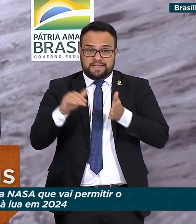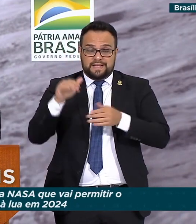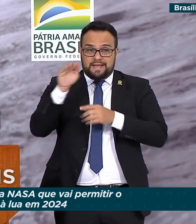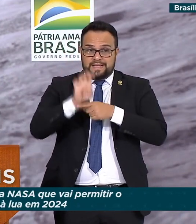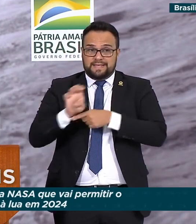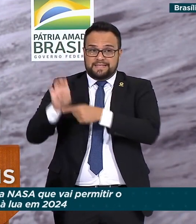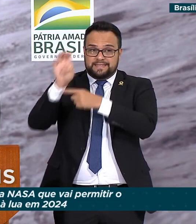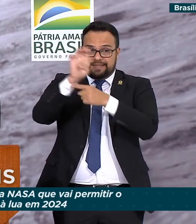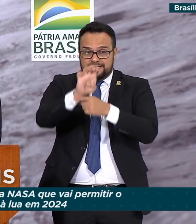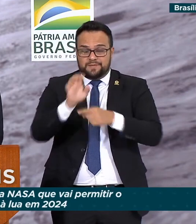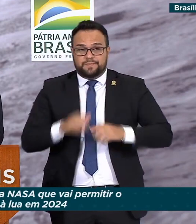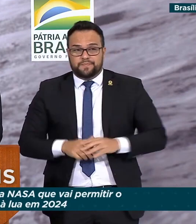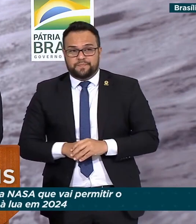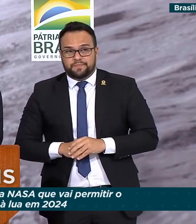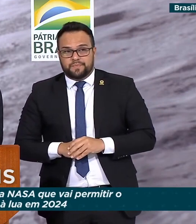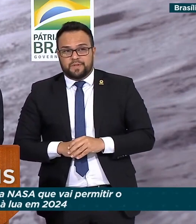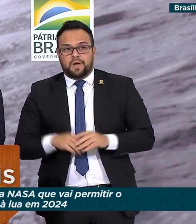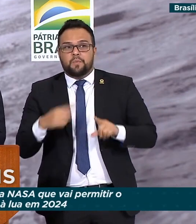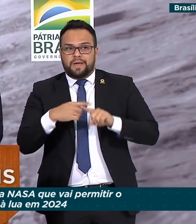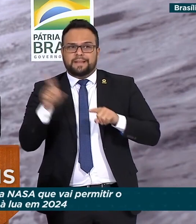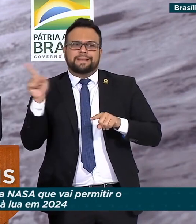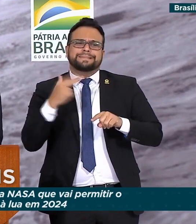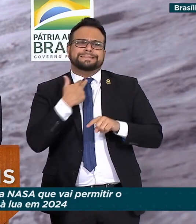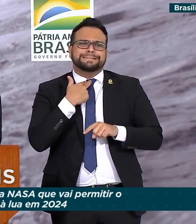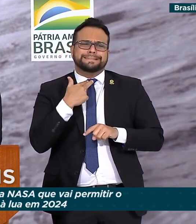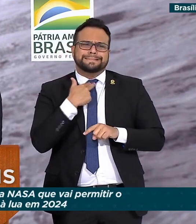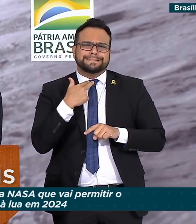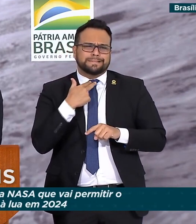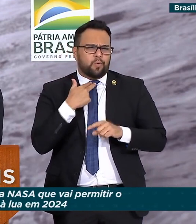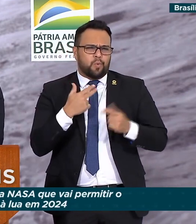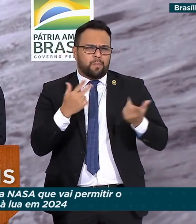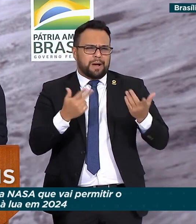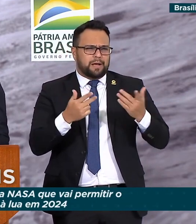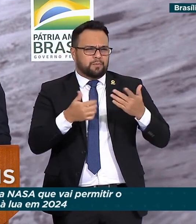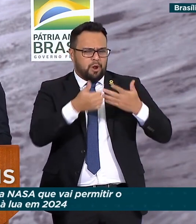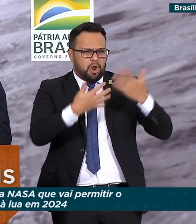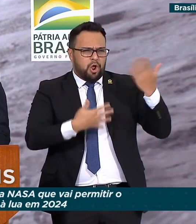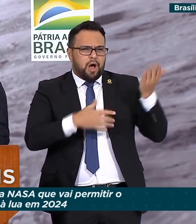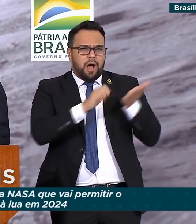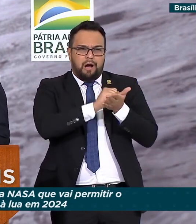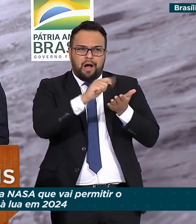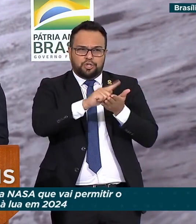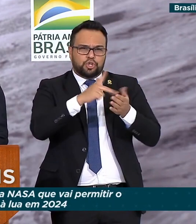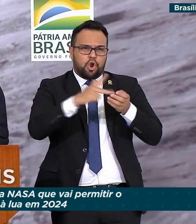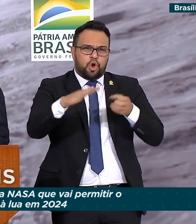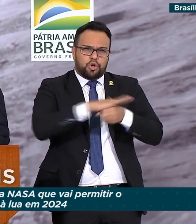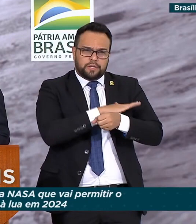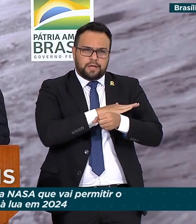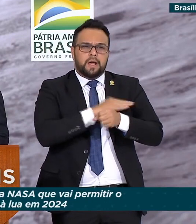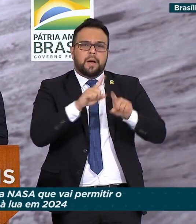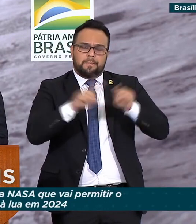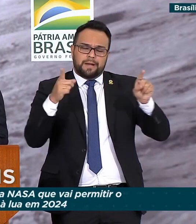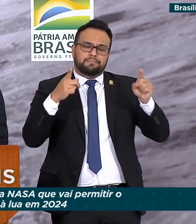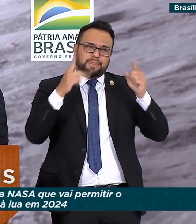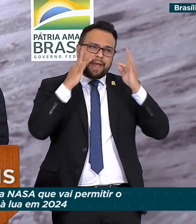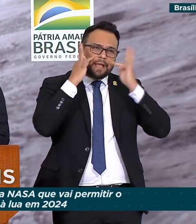que apesar da sua agenda tão concorrida, nos enviou esse vídeo aí e deixou o seu testemunho.